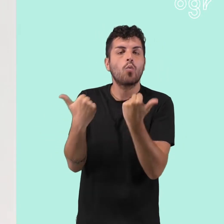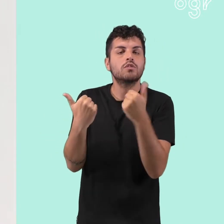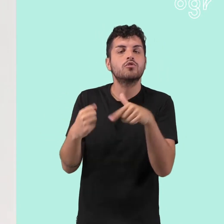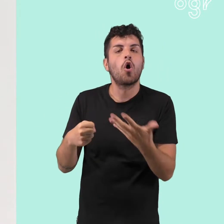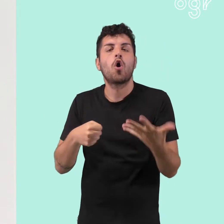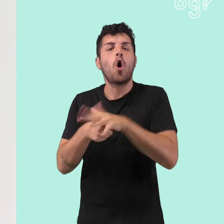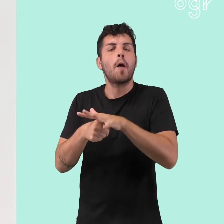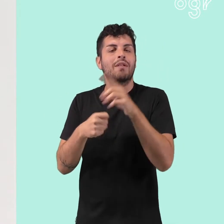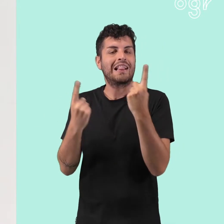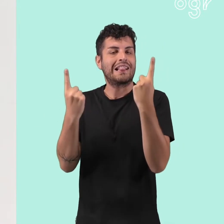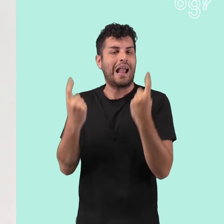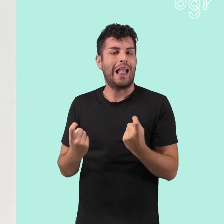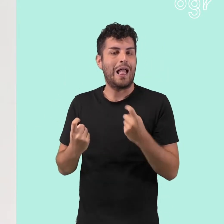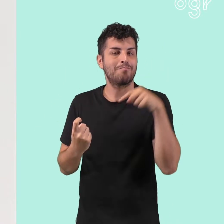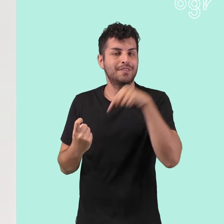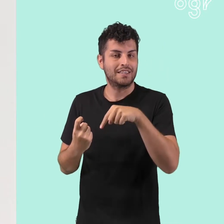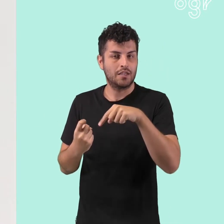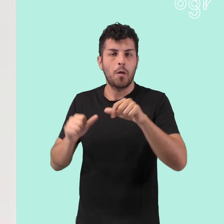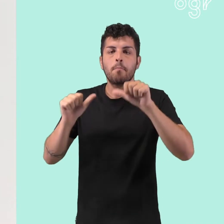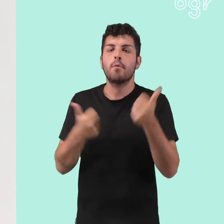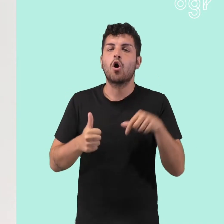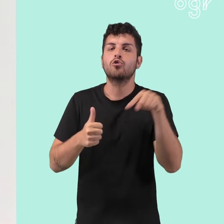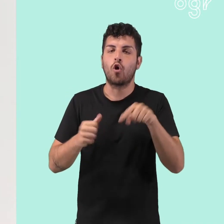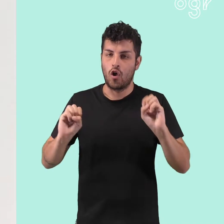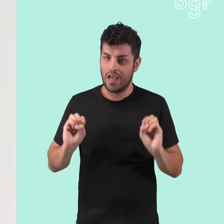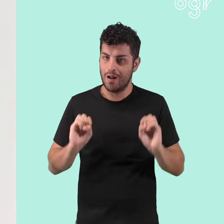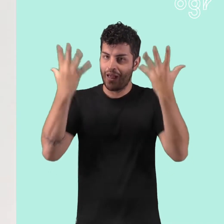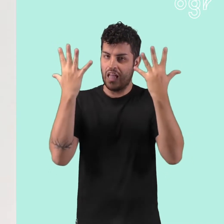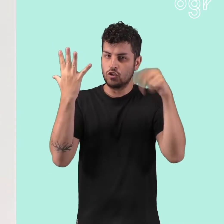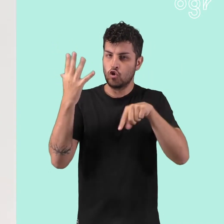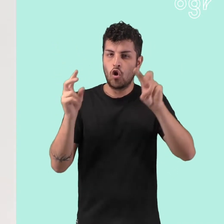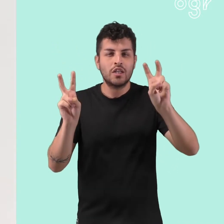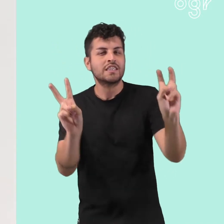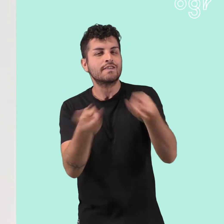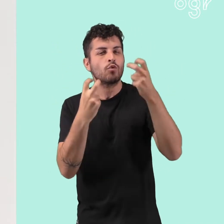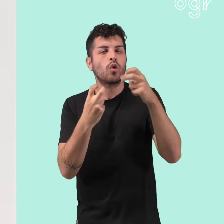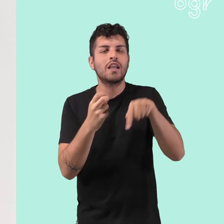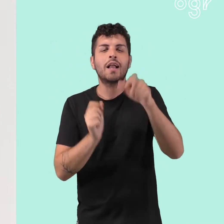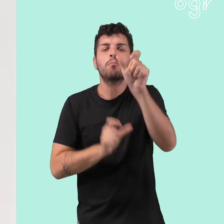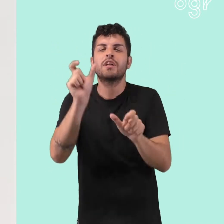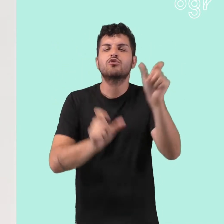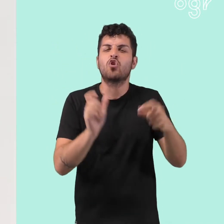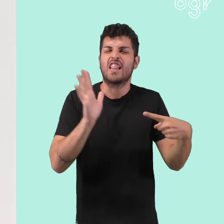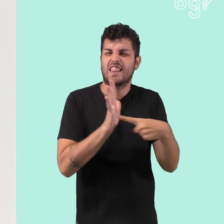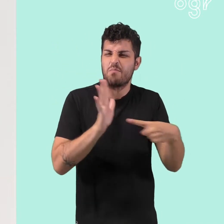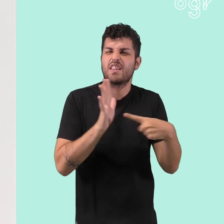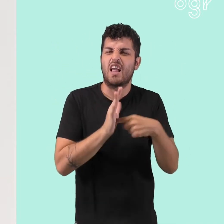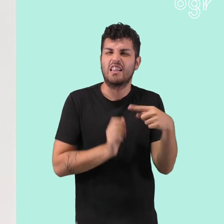atto di ribellione al sistema capitalista basato sullo sfruttamento di soggetti costretti in uno stato di indebitamento